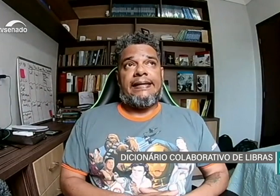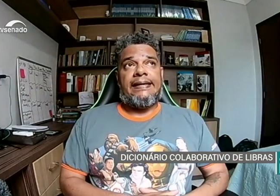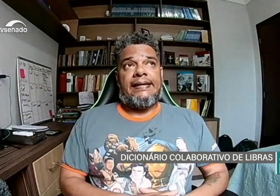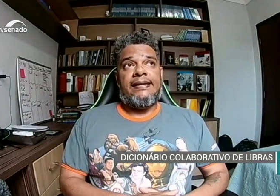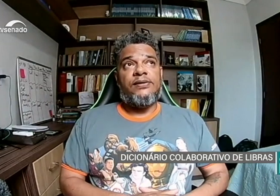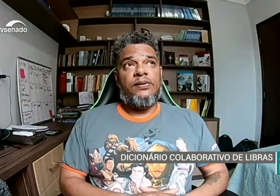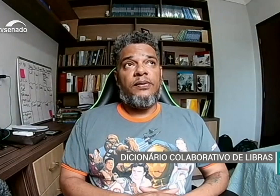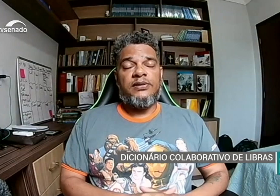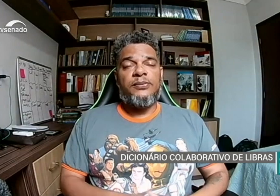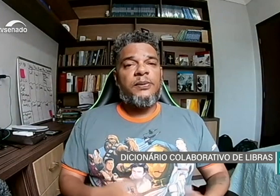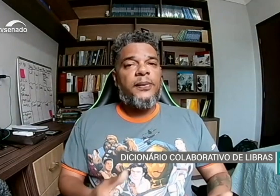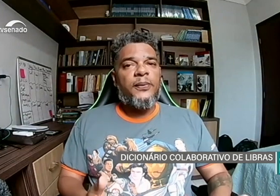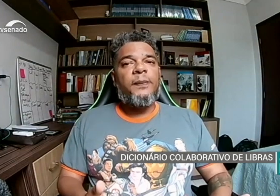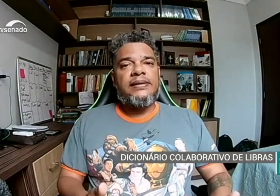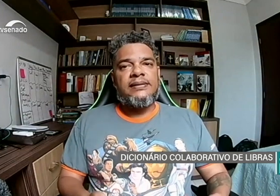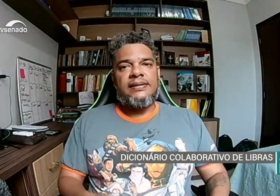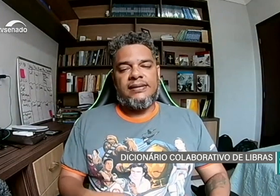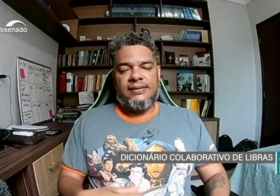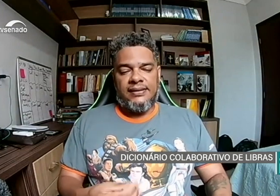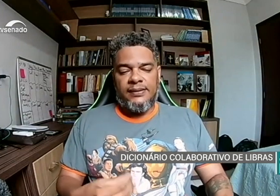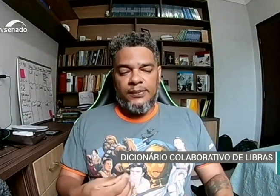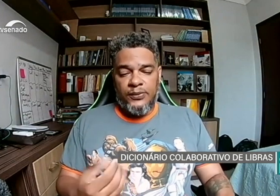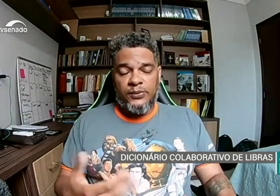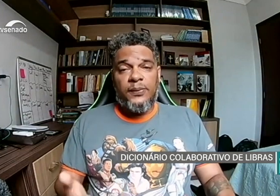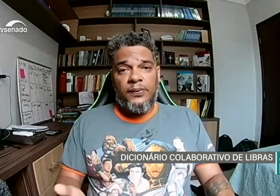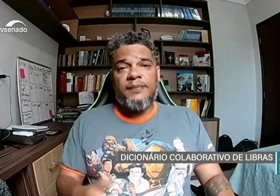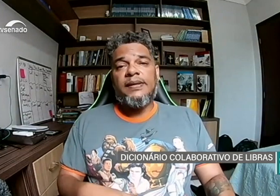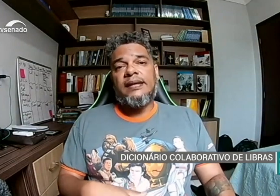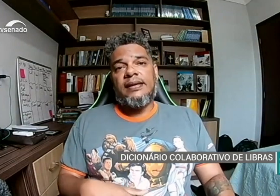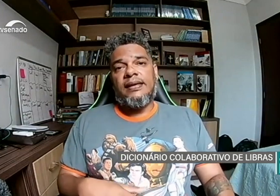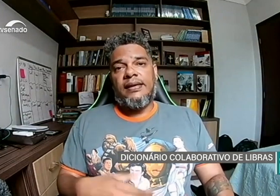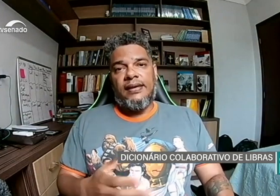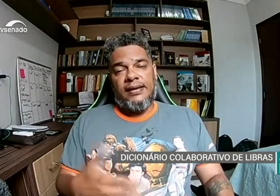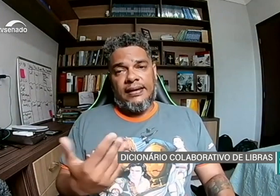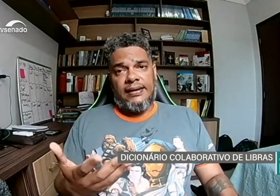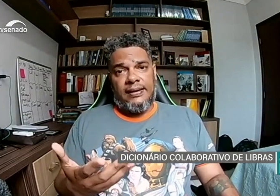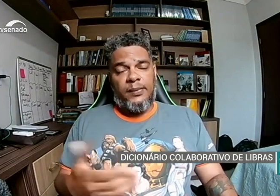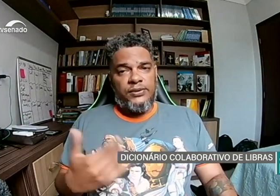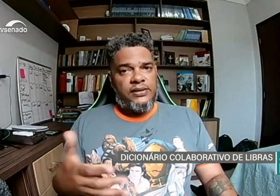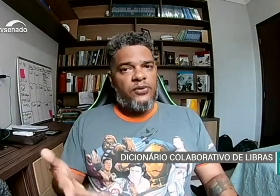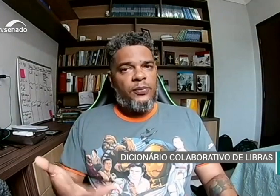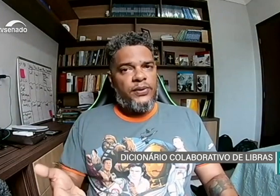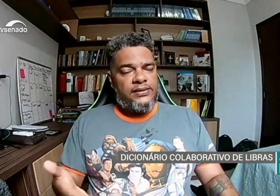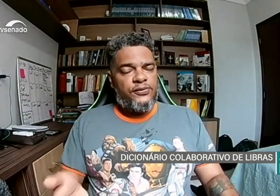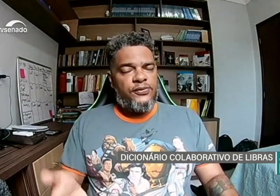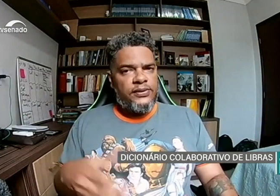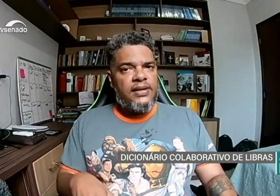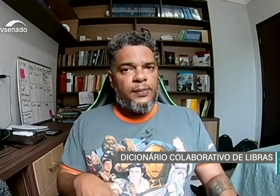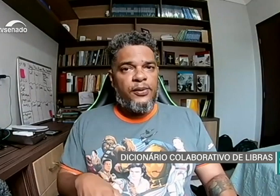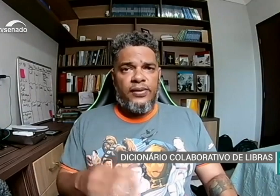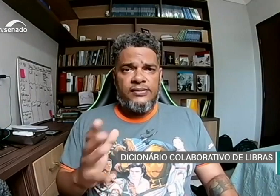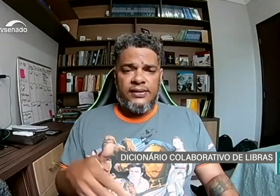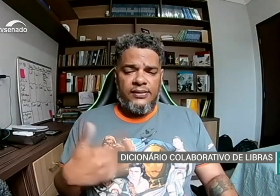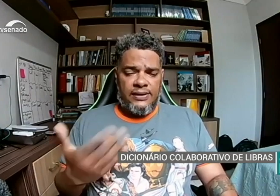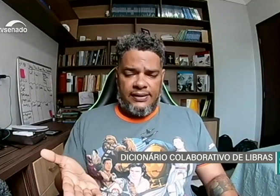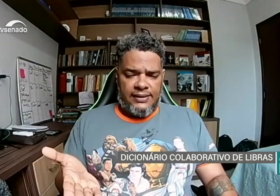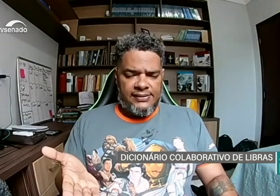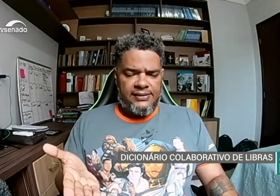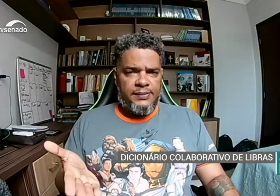Isso é uma coisa muito preocupante, né? Seria muito bom que projetos como esse fossem aprovados, né? Recentemente,